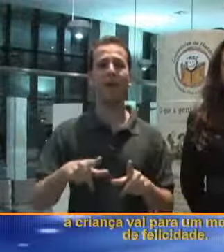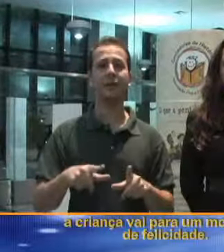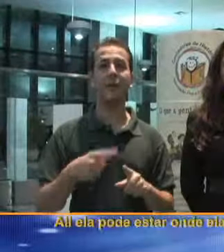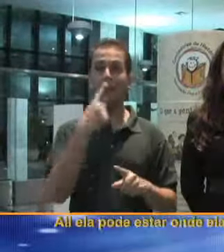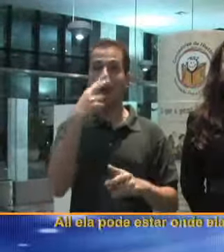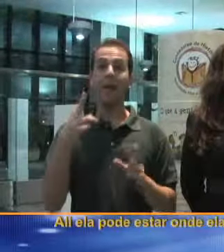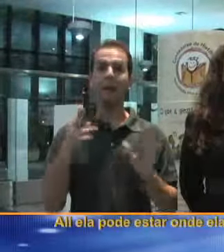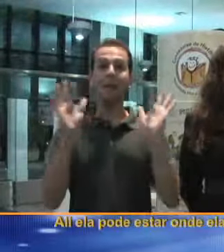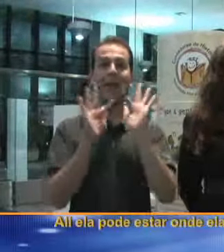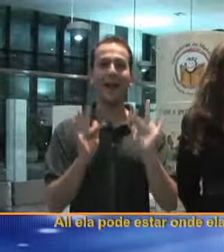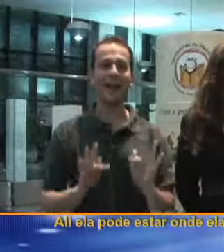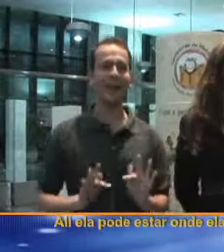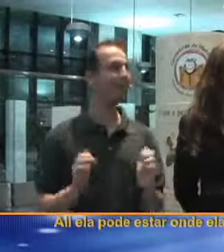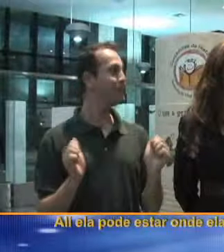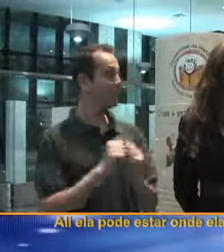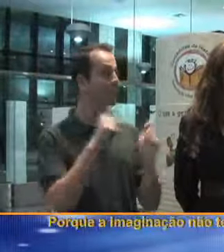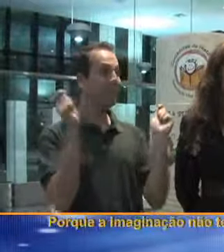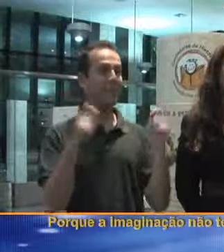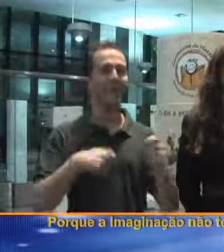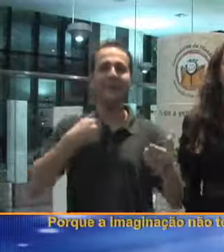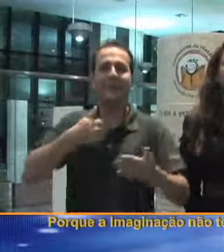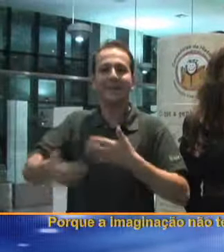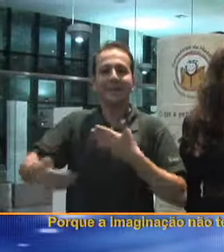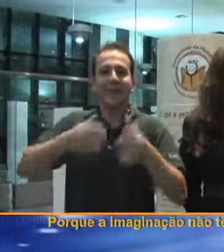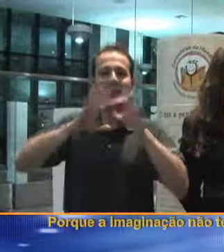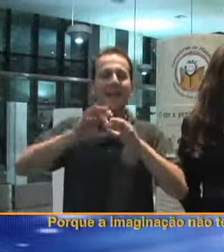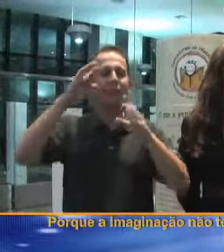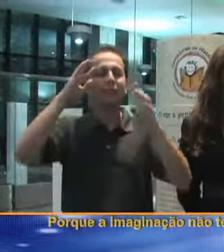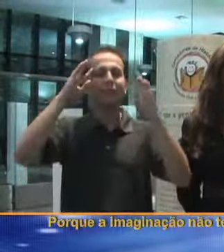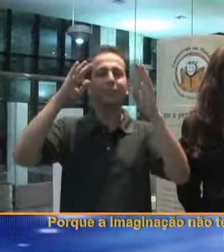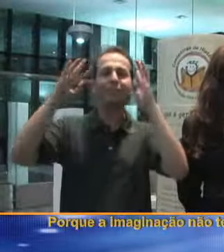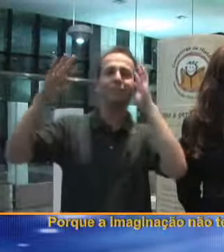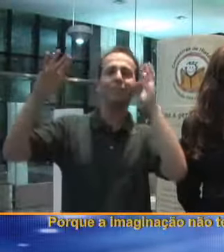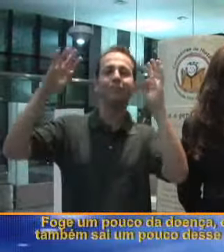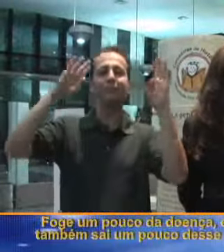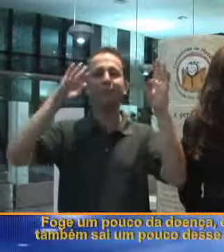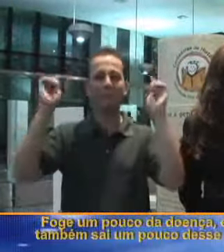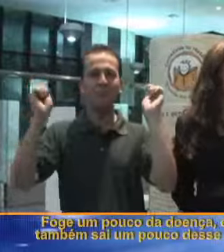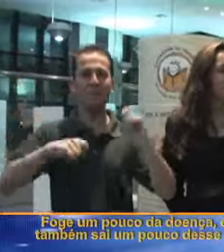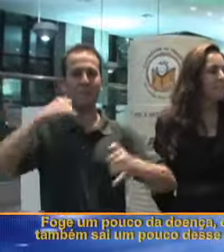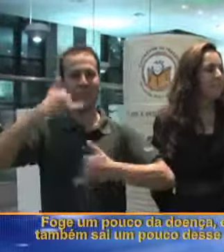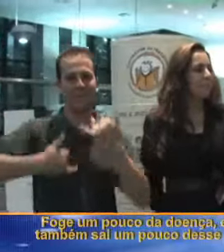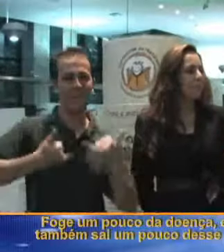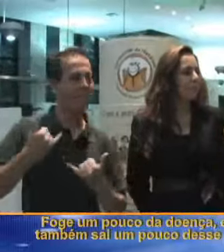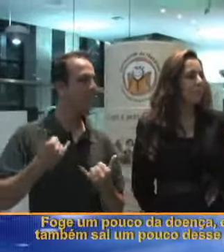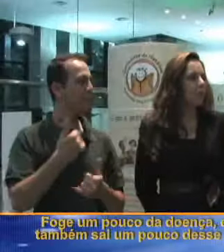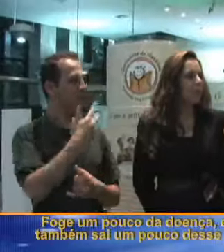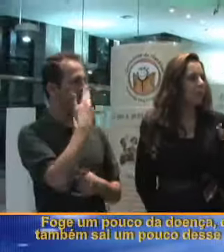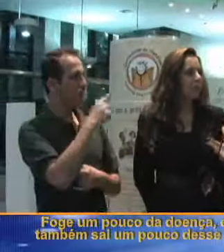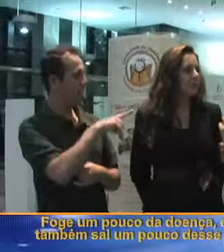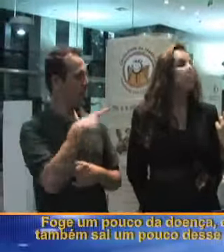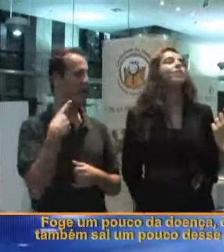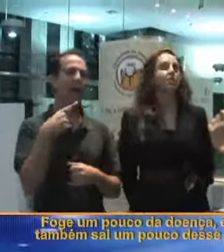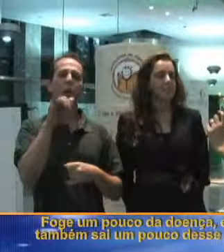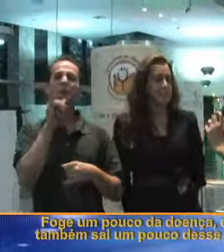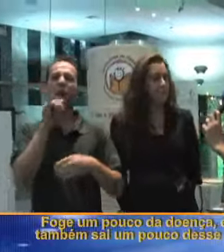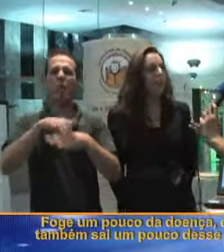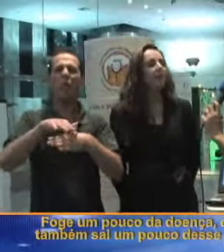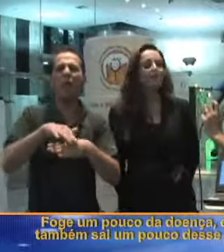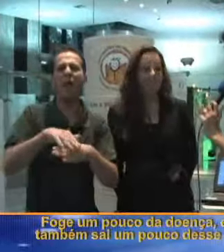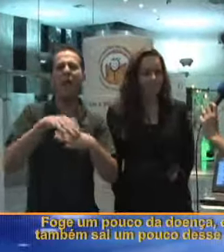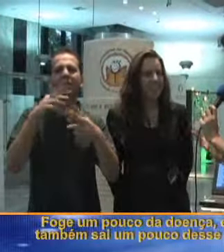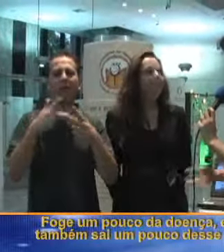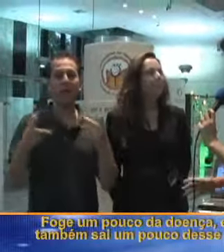felicidade. Ali ela pode estar onde ela quiser, porque a imaginação não tem limite. Foge um pouco da doença e a